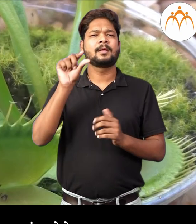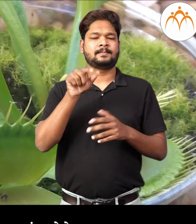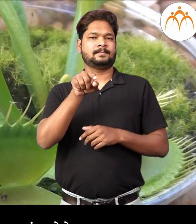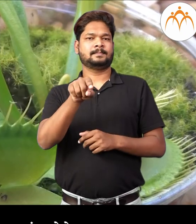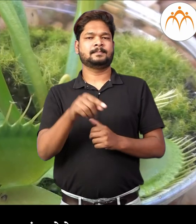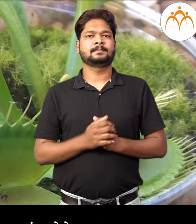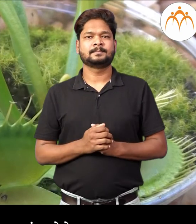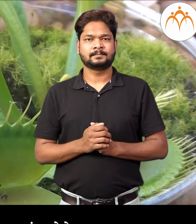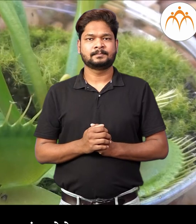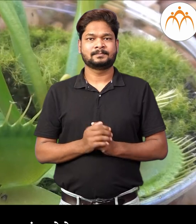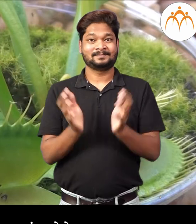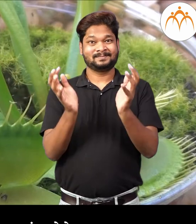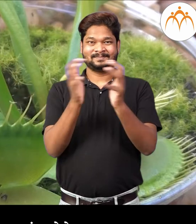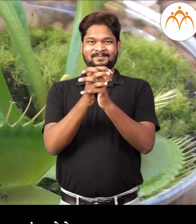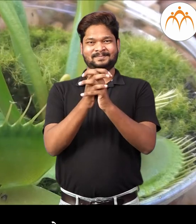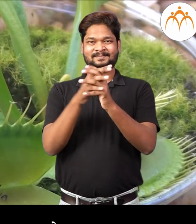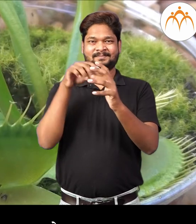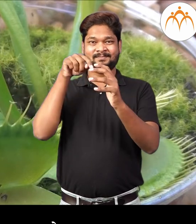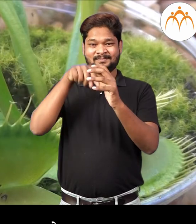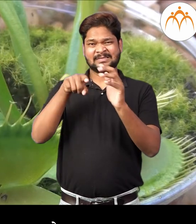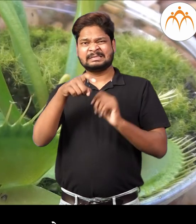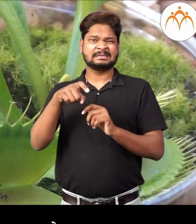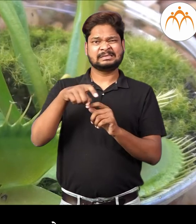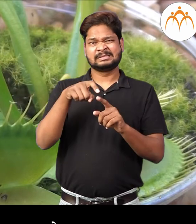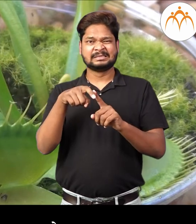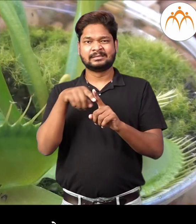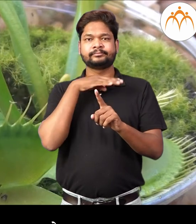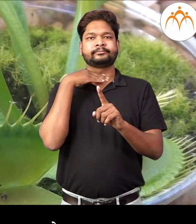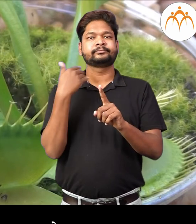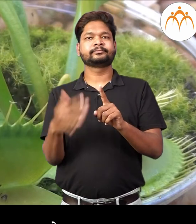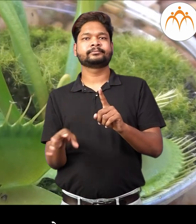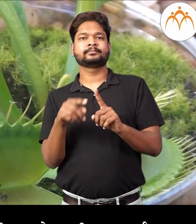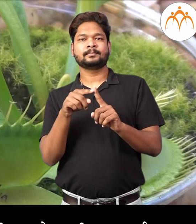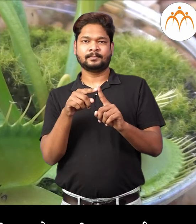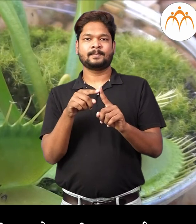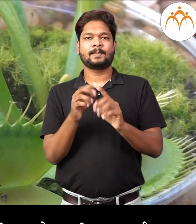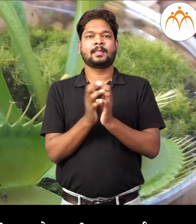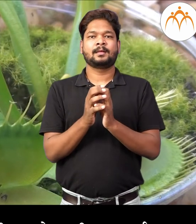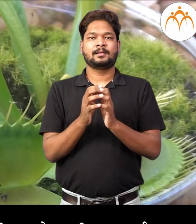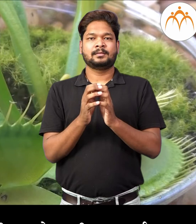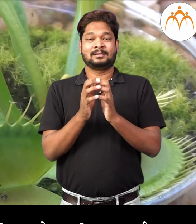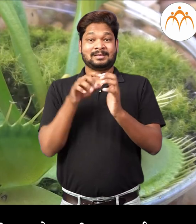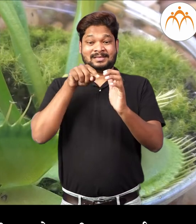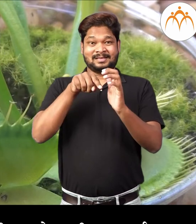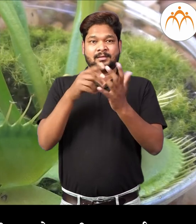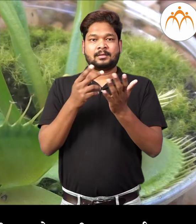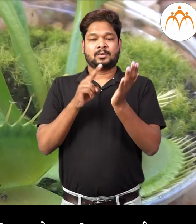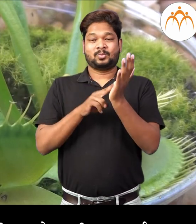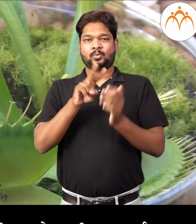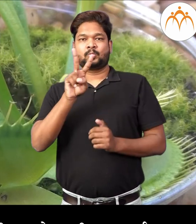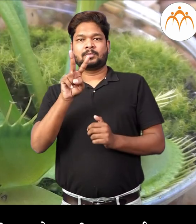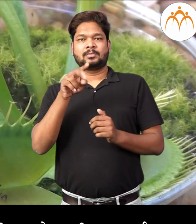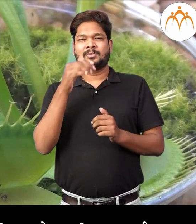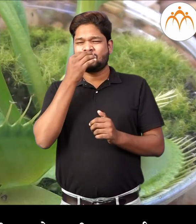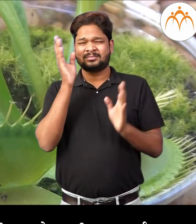ववरची बाजो बंद होते कीटक त्यात अडकुन मरतो या मेलेल्या किटकान मधुन वनस्पती आपली